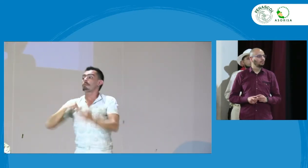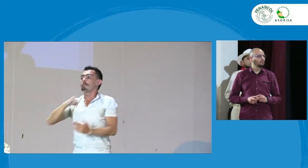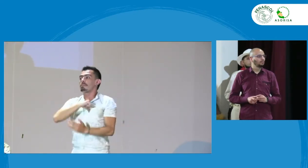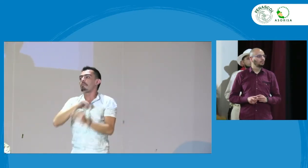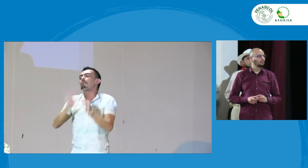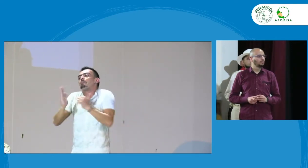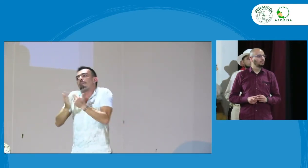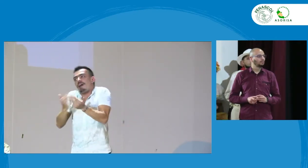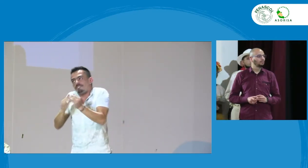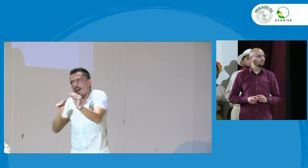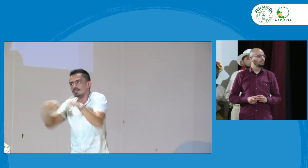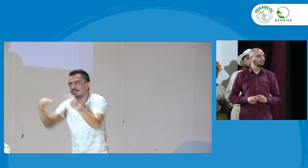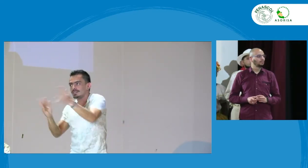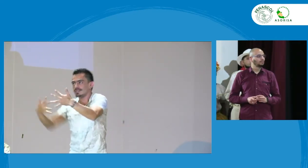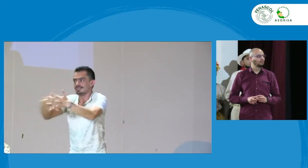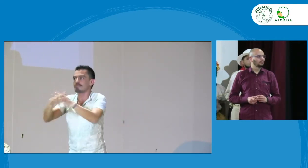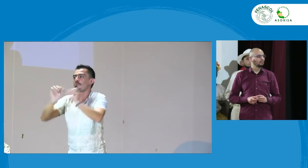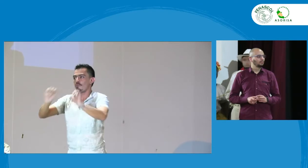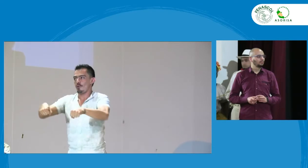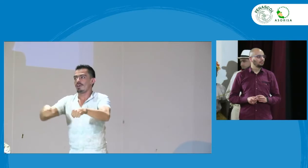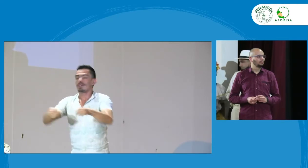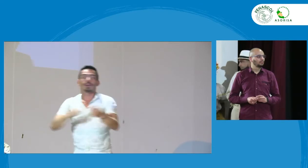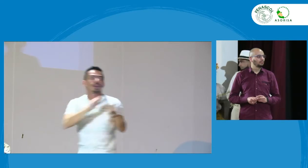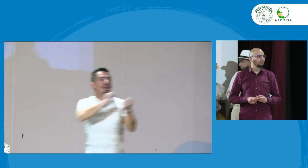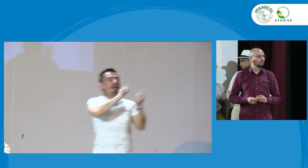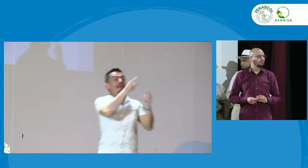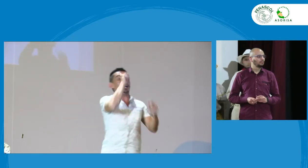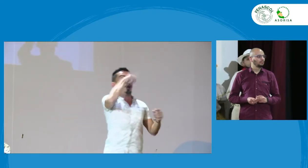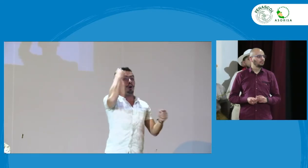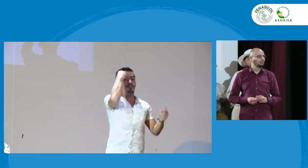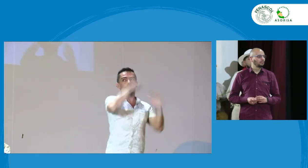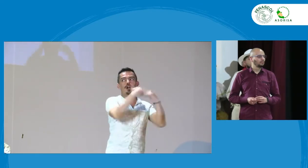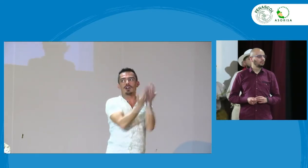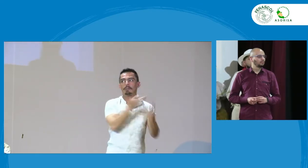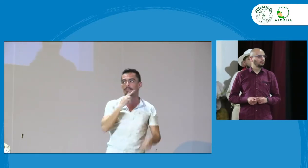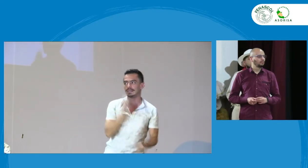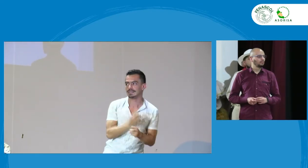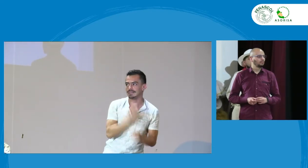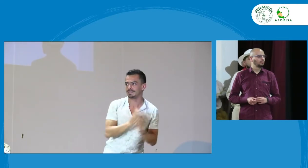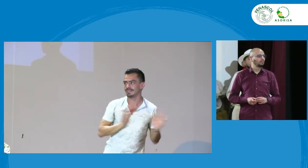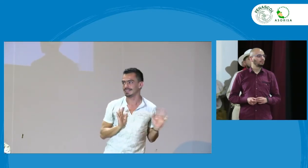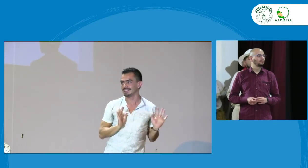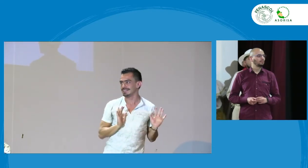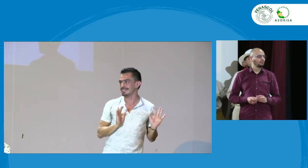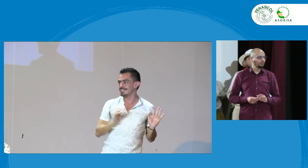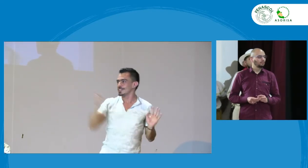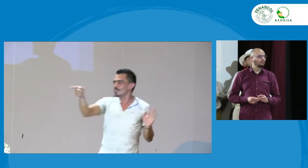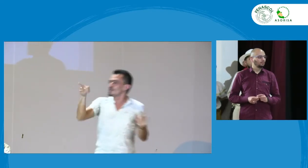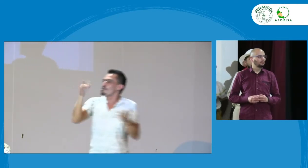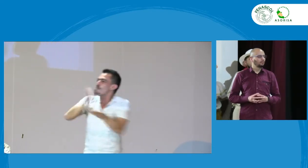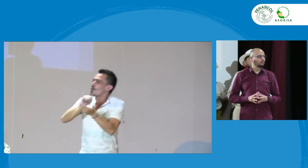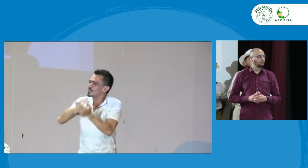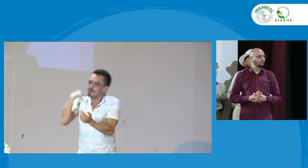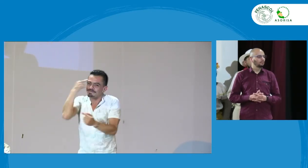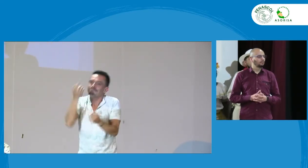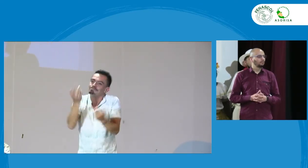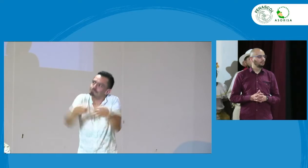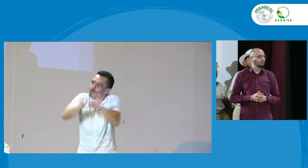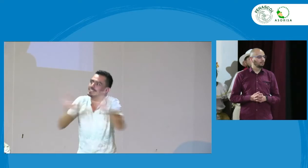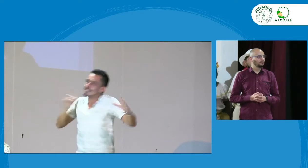crear como estrategias para solucionarlo tienen que en mi opinión generar algunos elementos de flexibilidad para evitar que estas educaciones se